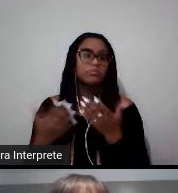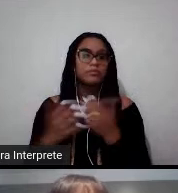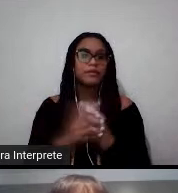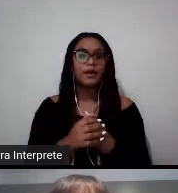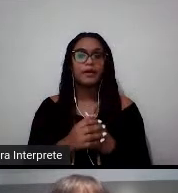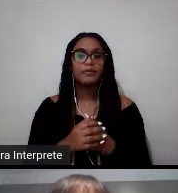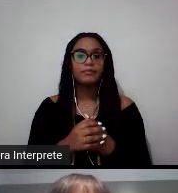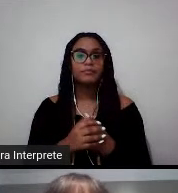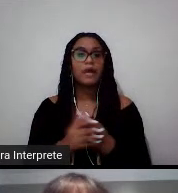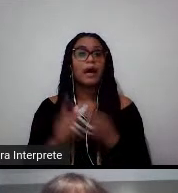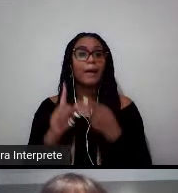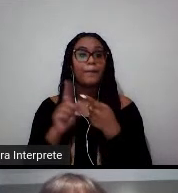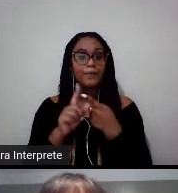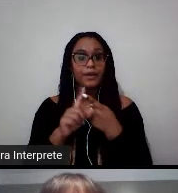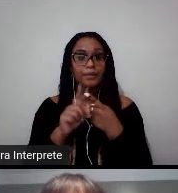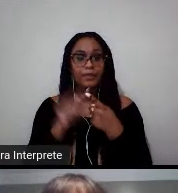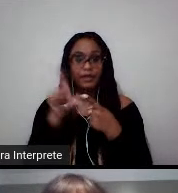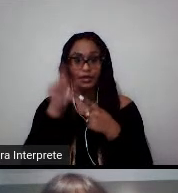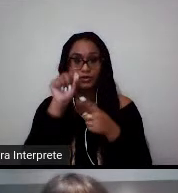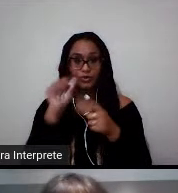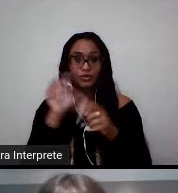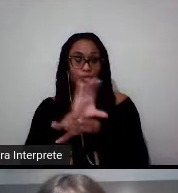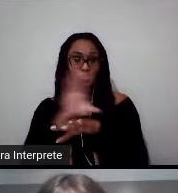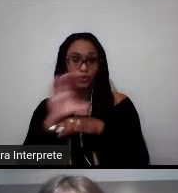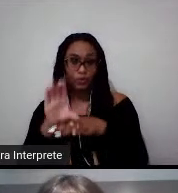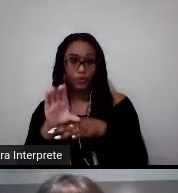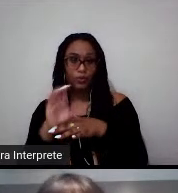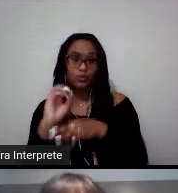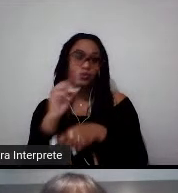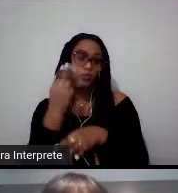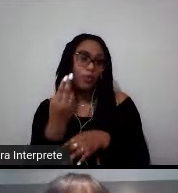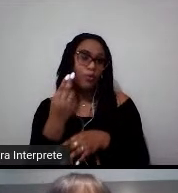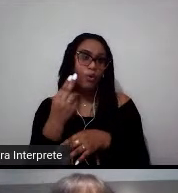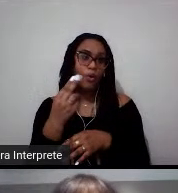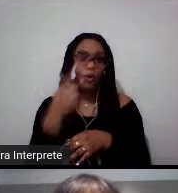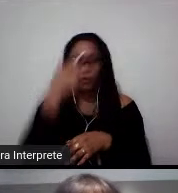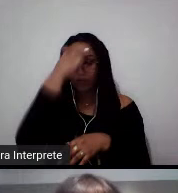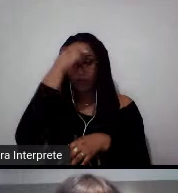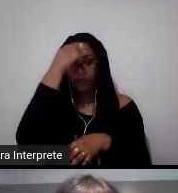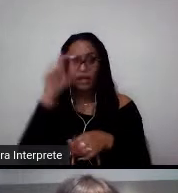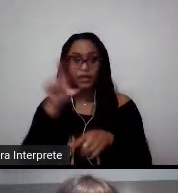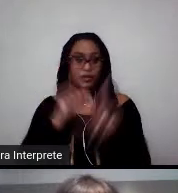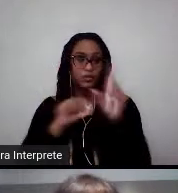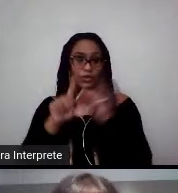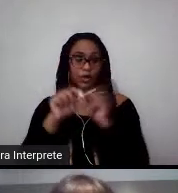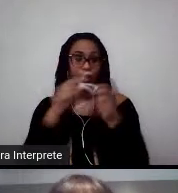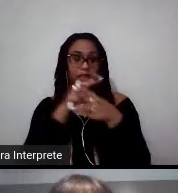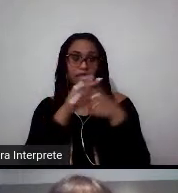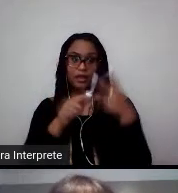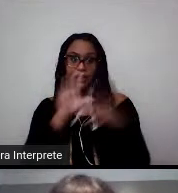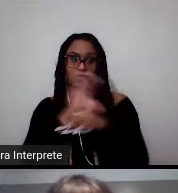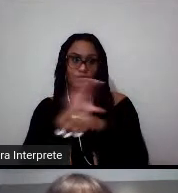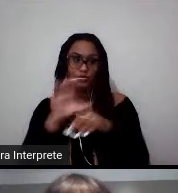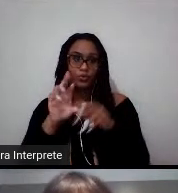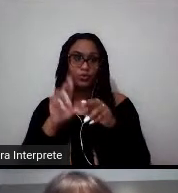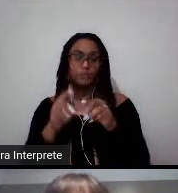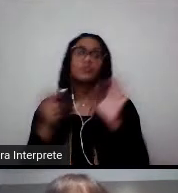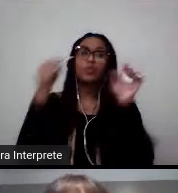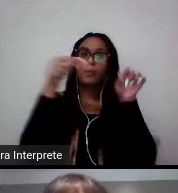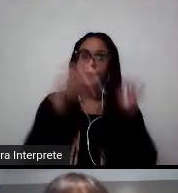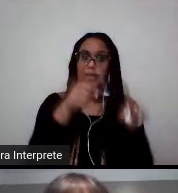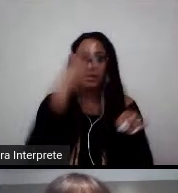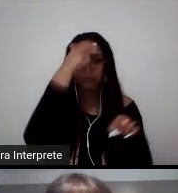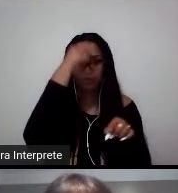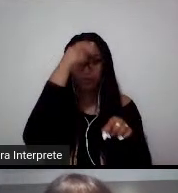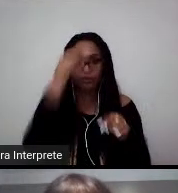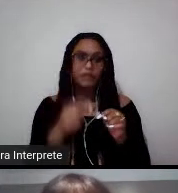precisa escolher o seu curso ou a sua universidade. E você pode escolher três cursos de uma mesma universidade, por